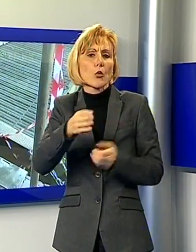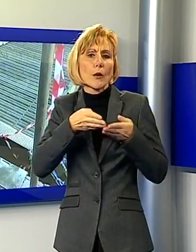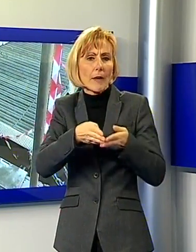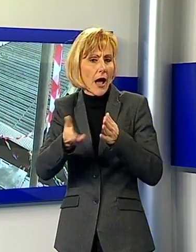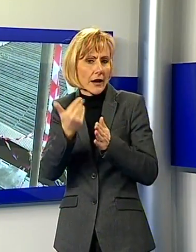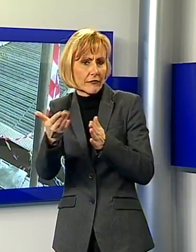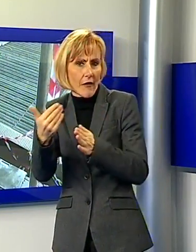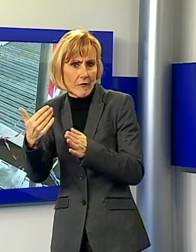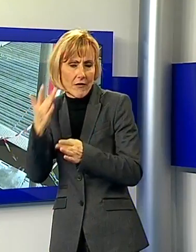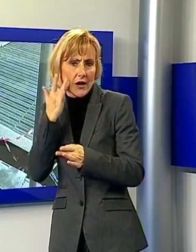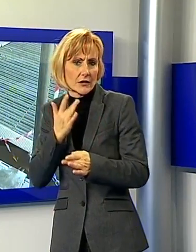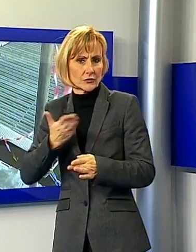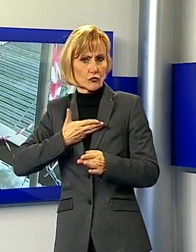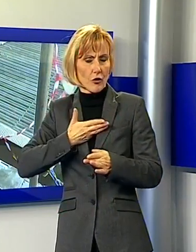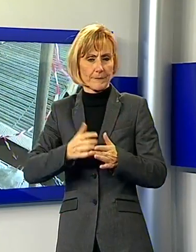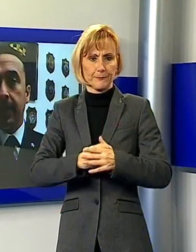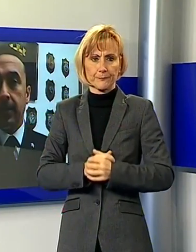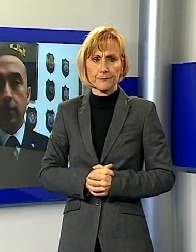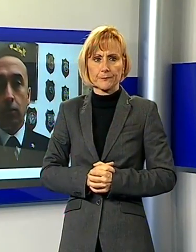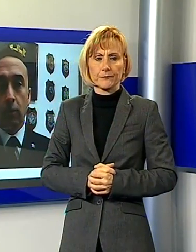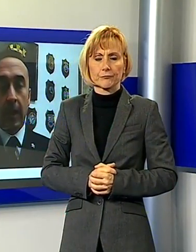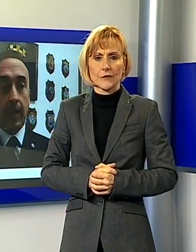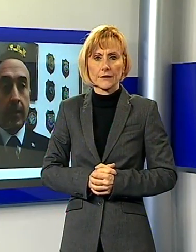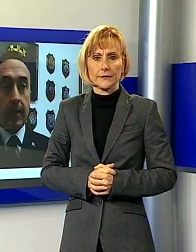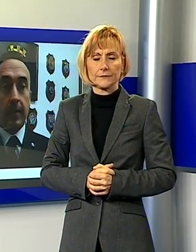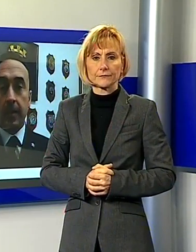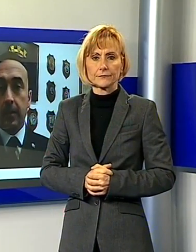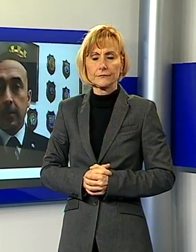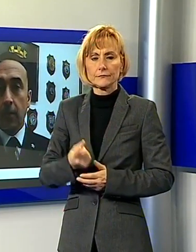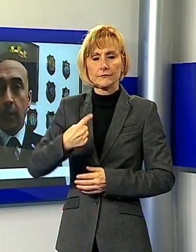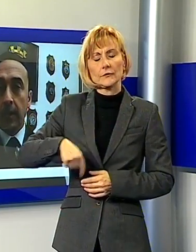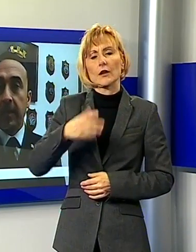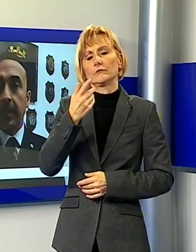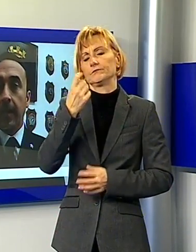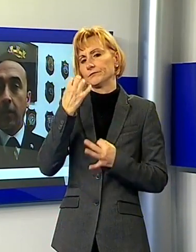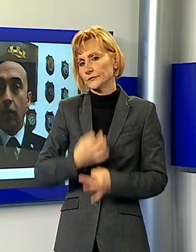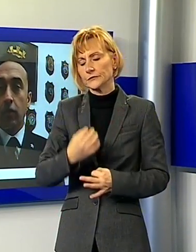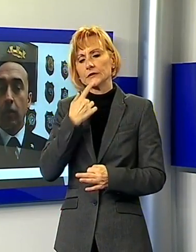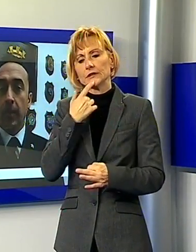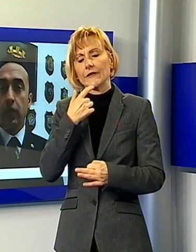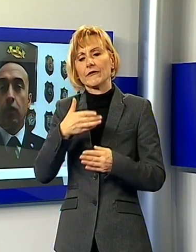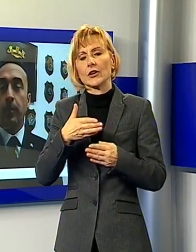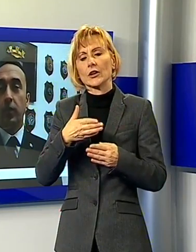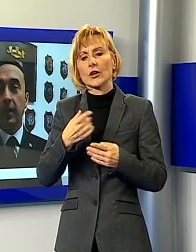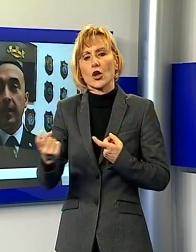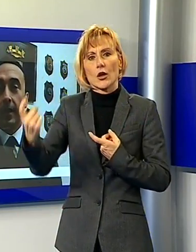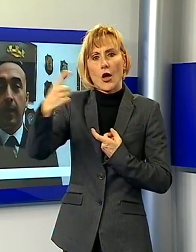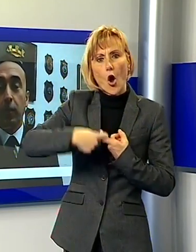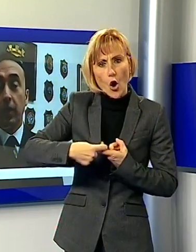punti più a rischio. Abbiamo deciso di fare innanzitutto una interdizione quindi limitare l'accosto e'ormeggio al pontile